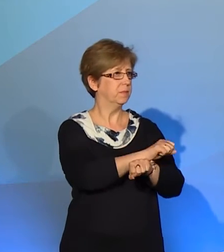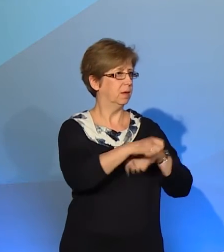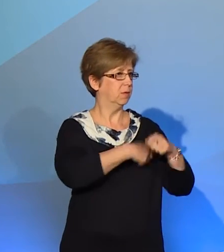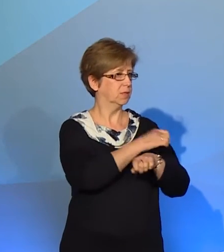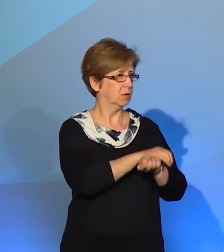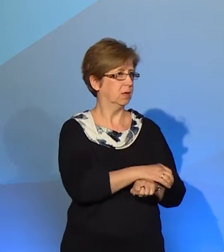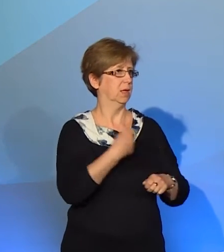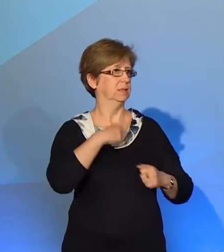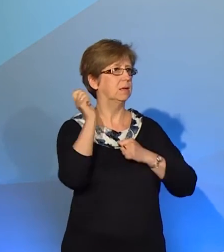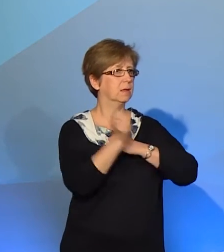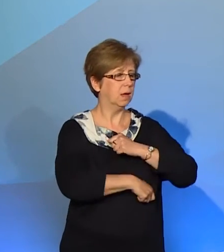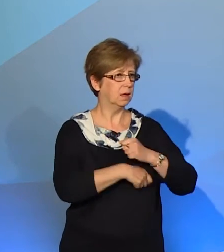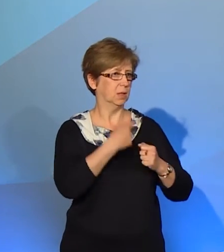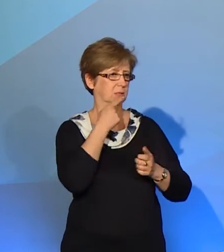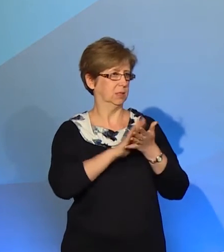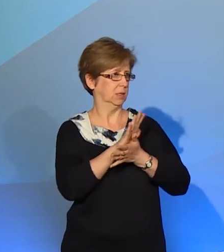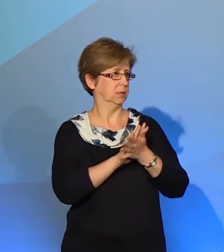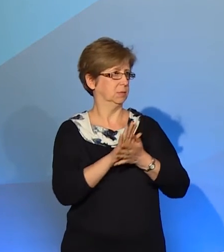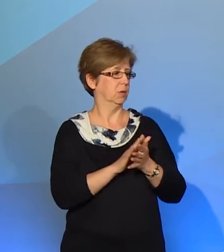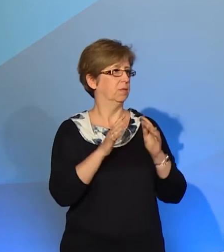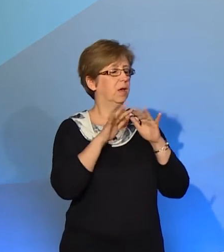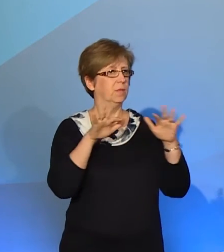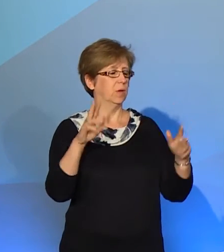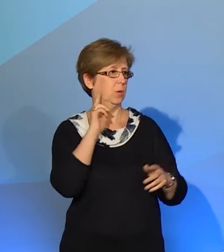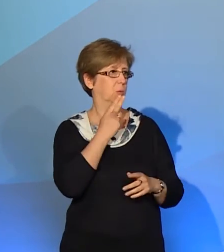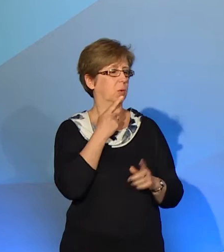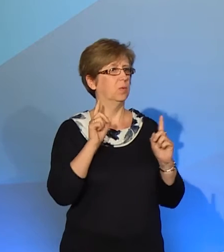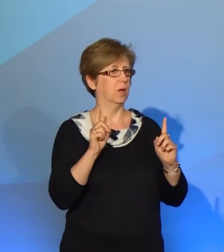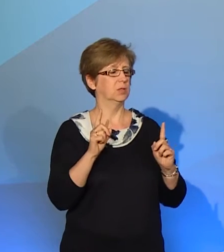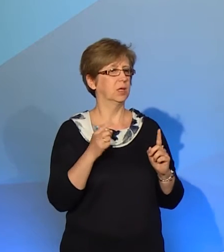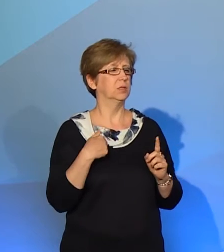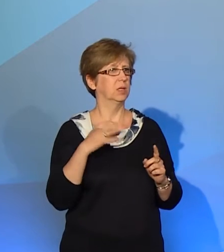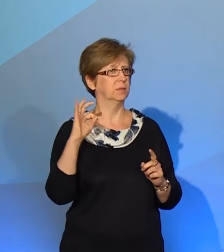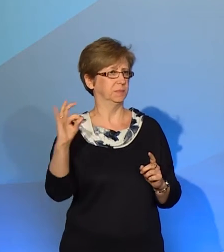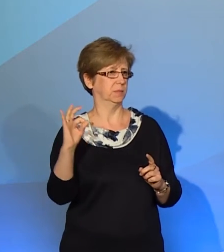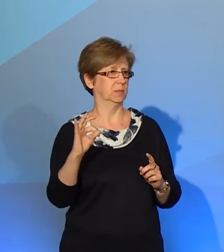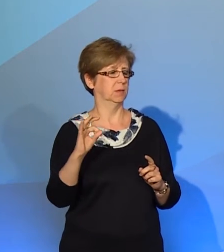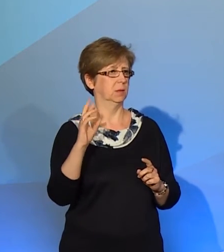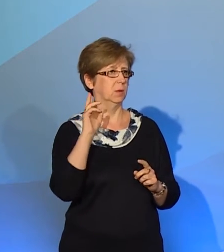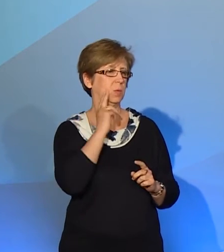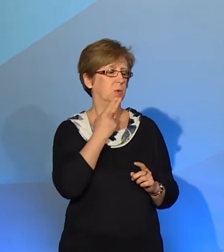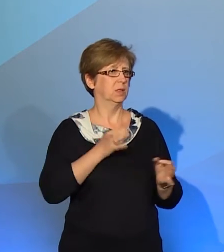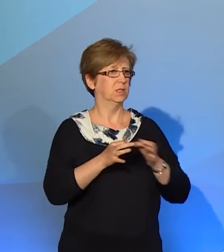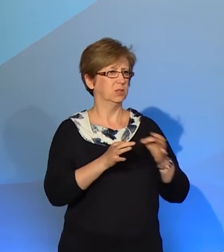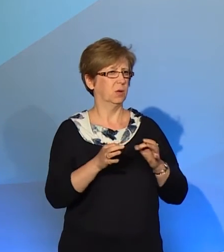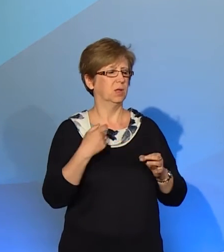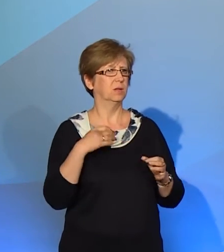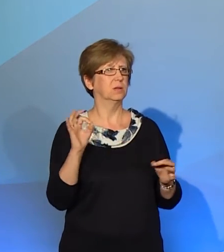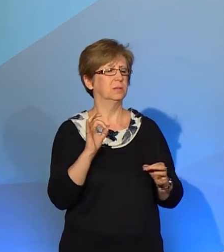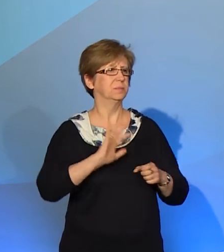karano za miganie. Bardzo wielu głuchych uważa, że ich historia, historia tej społeczności to historia swoistej opresji ze